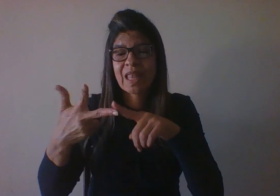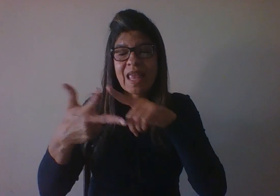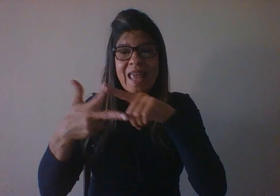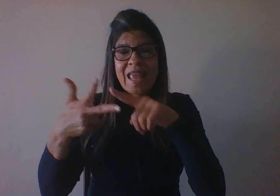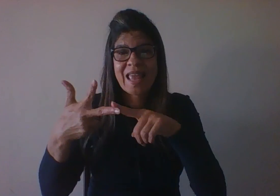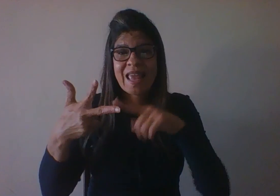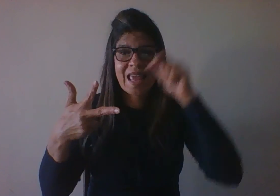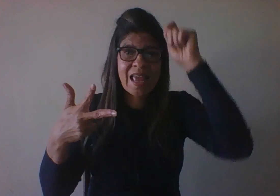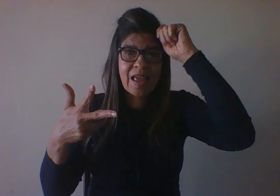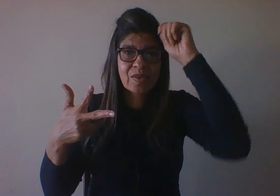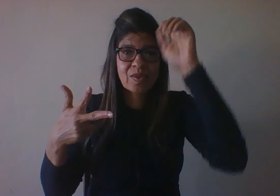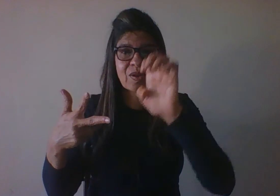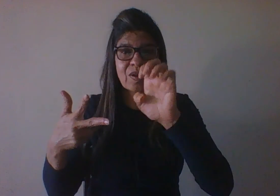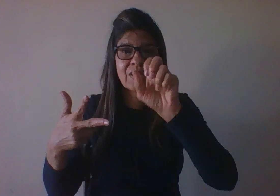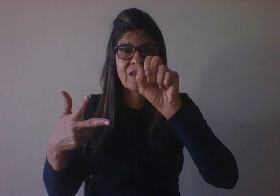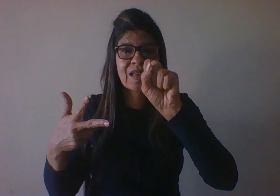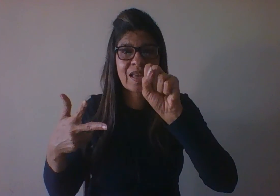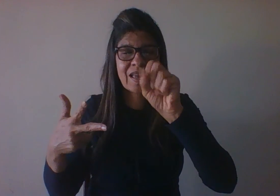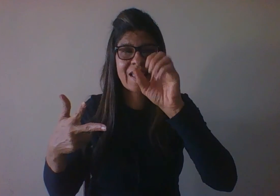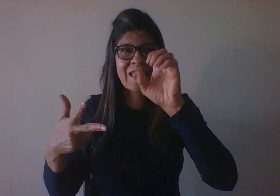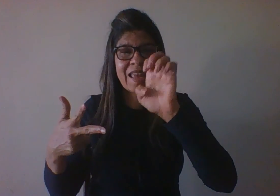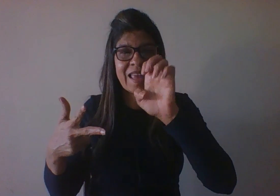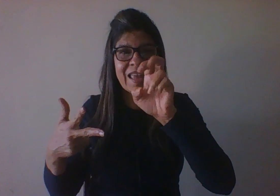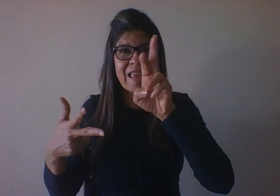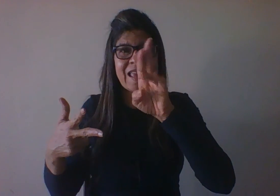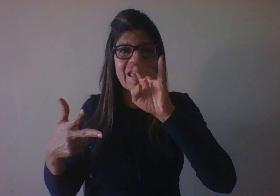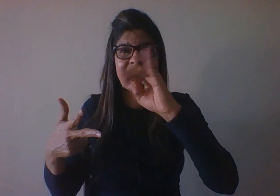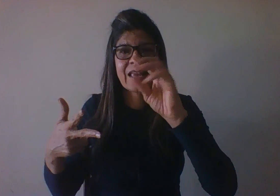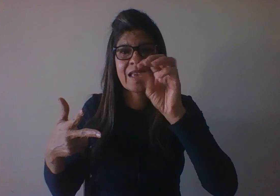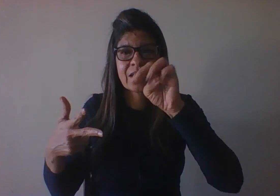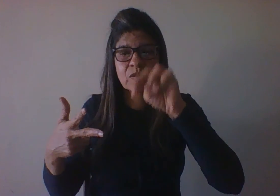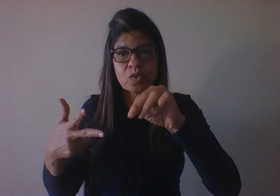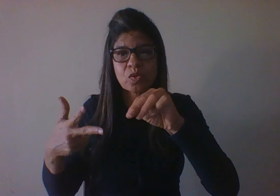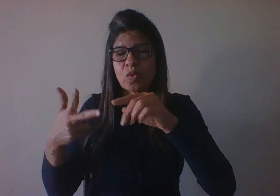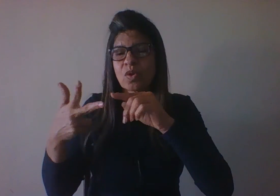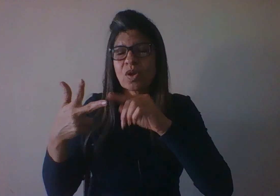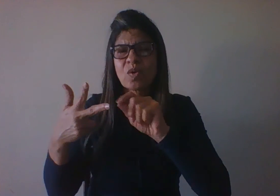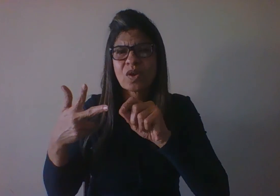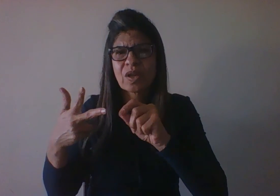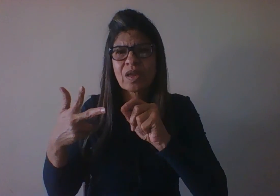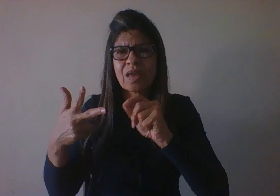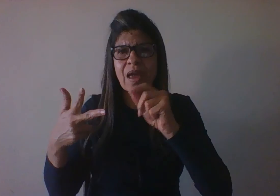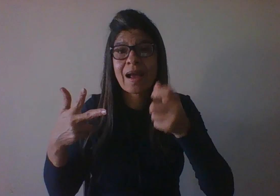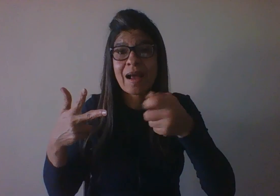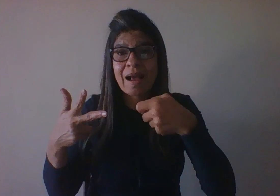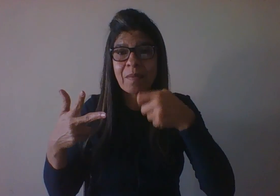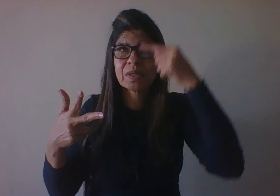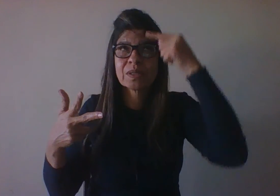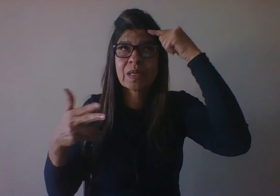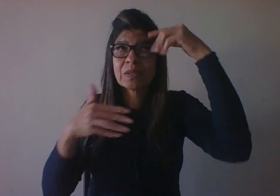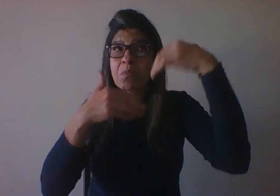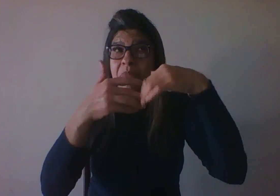do desenvolvimento psicossocial, da capacidade de pensar e se relacionar com o mundo